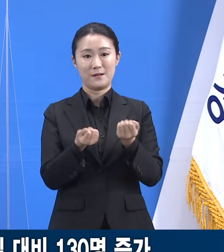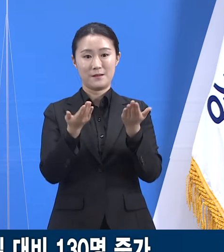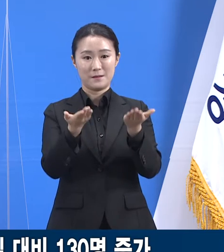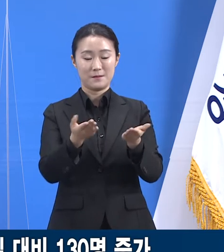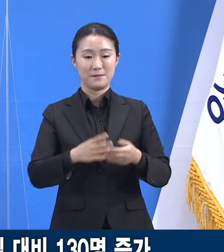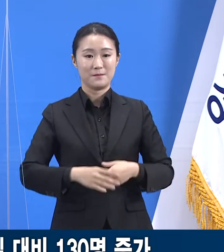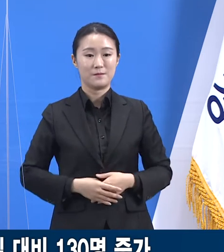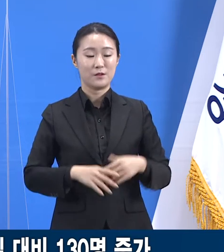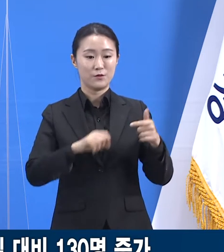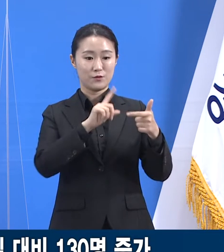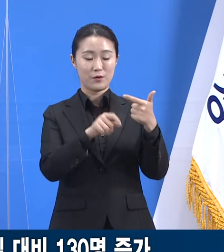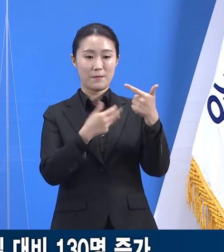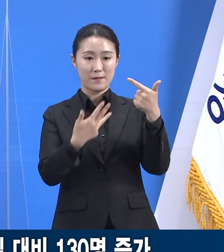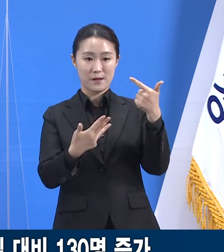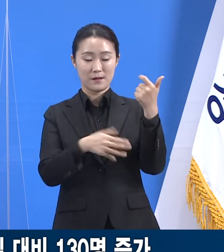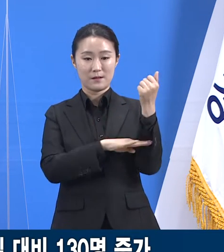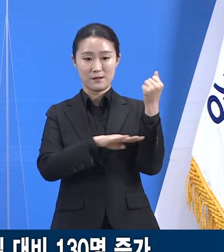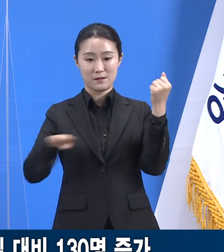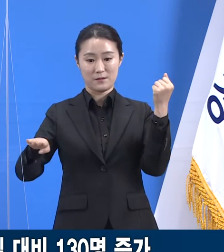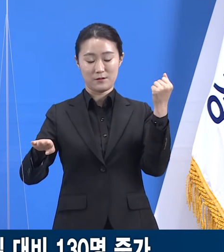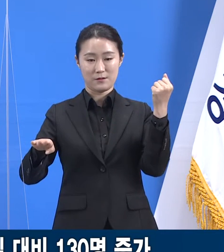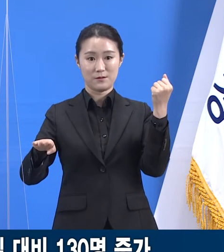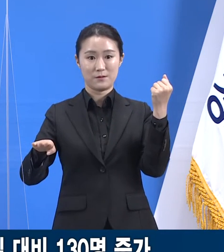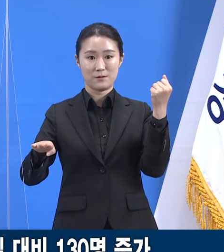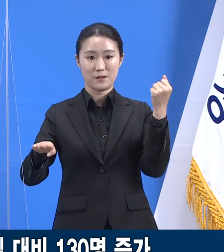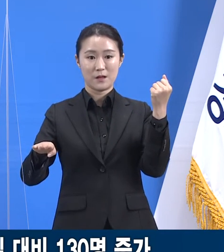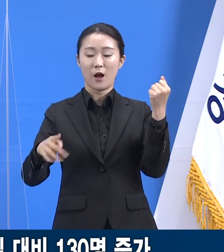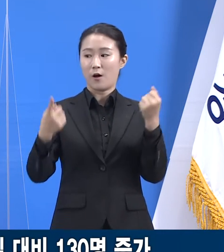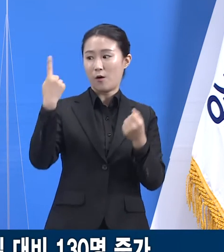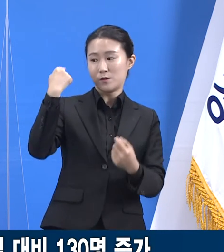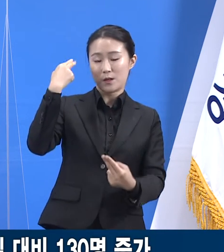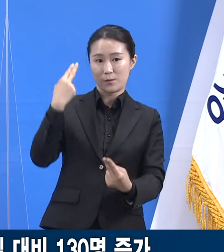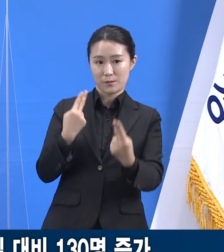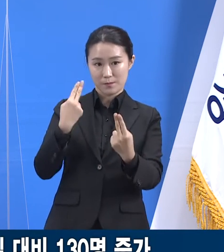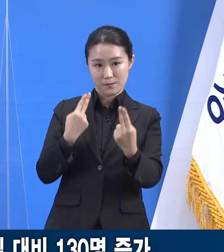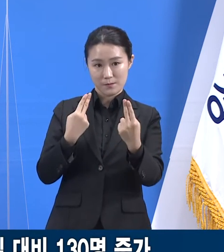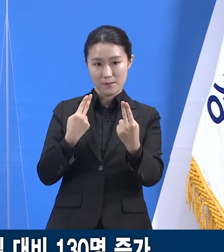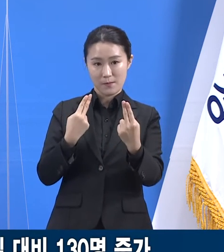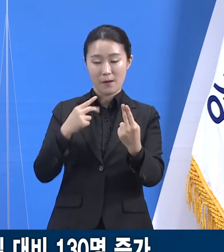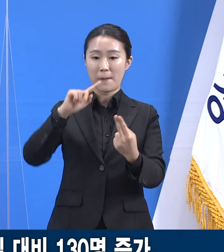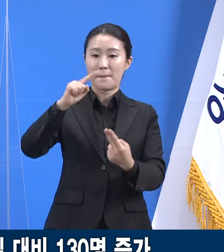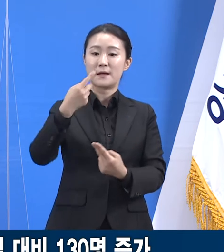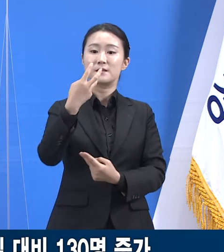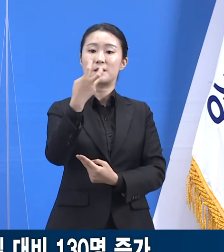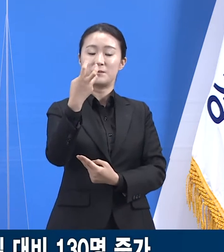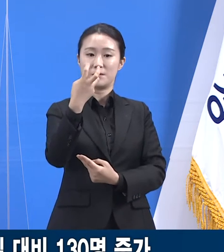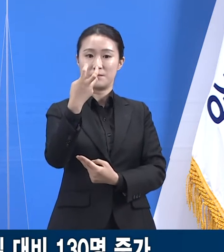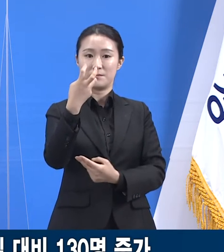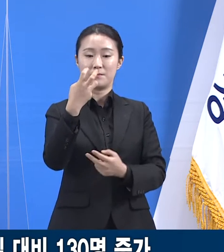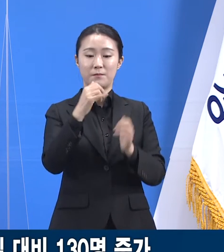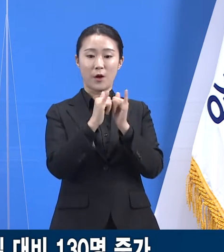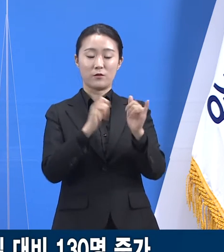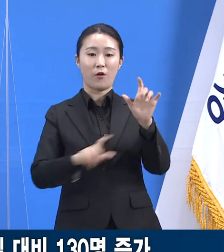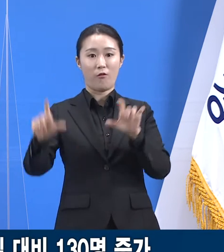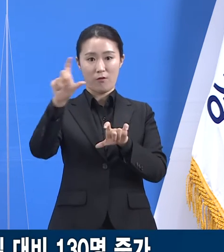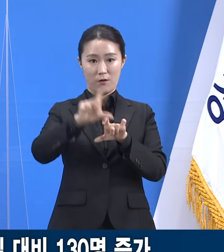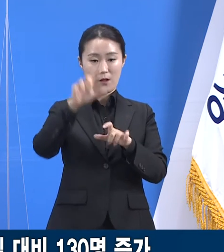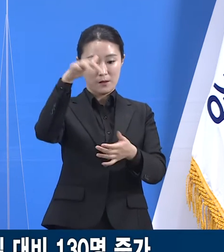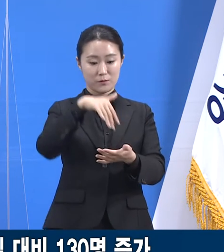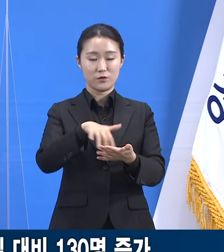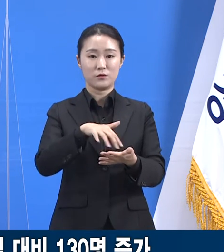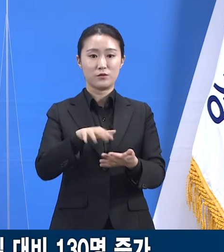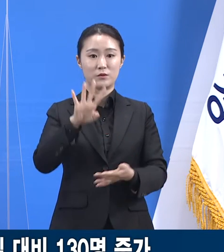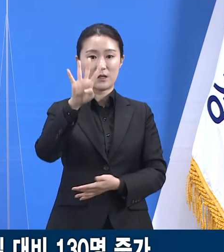0시 기준 경기도의 확진자 수는 전일 오전 0시 대비 130명 증가한 총 4만